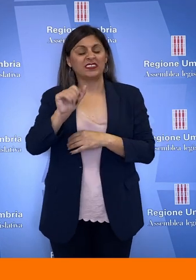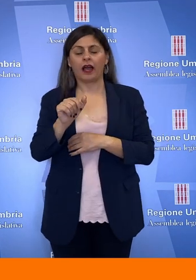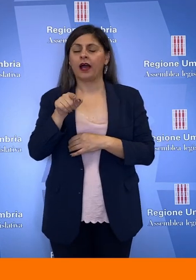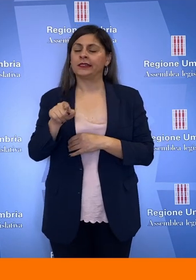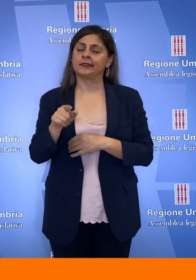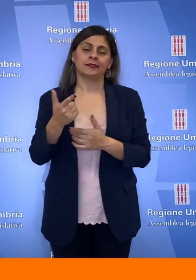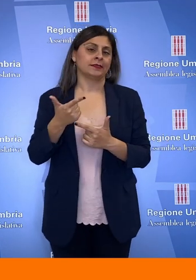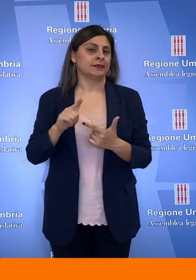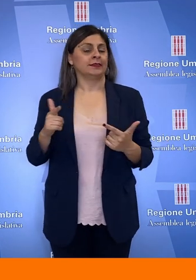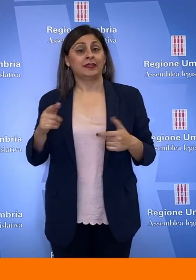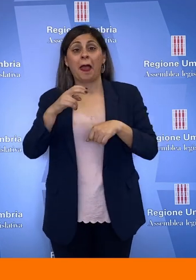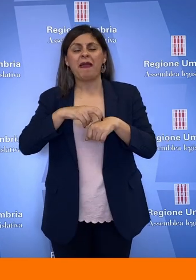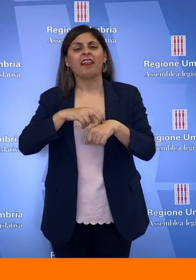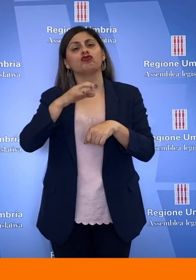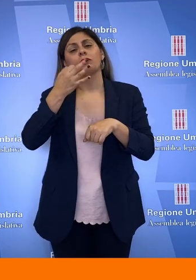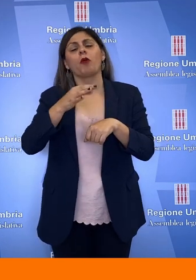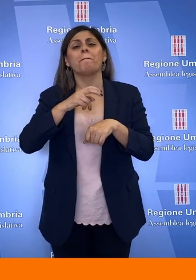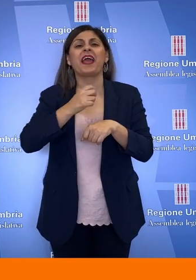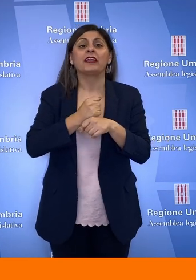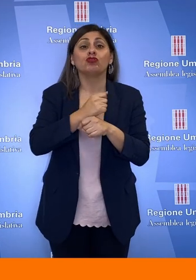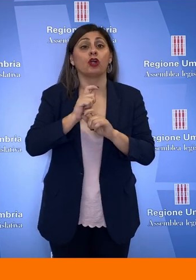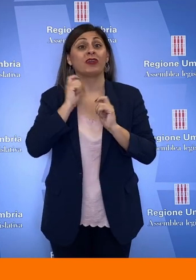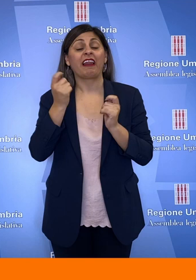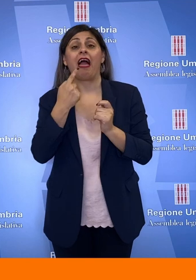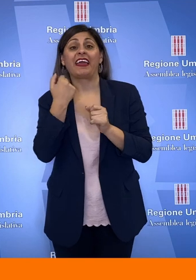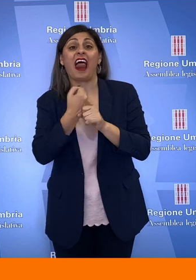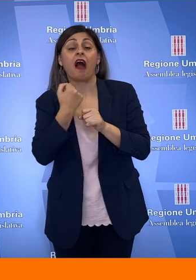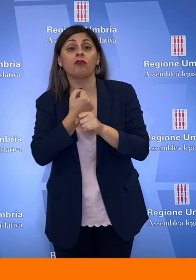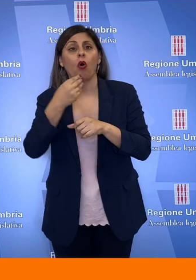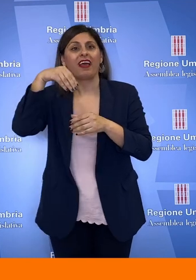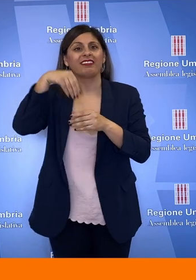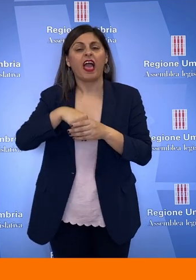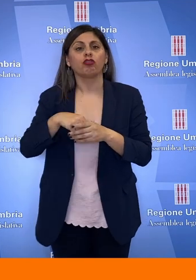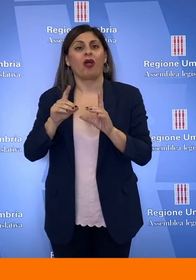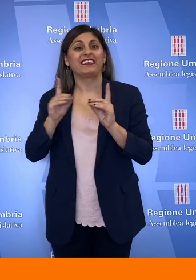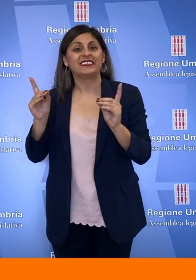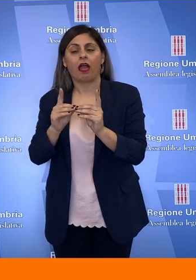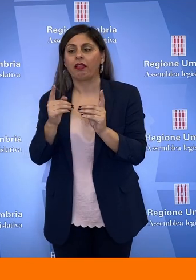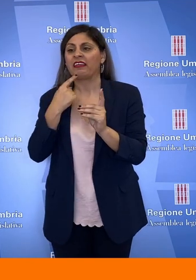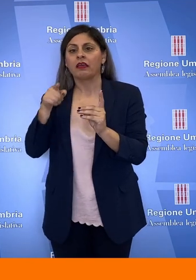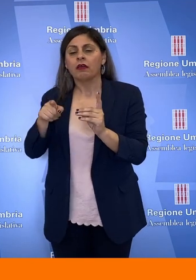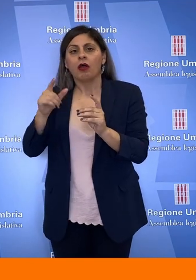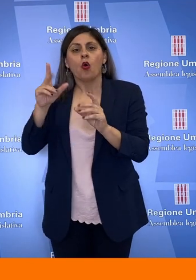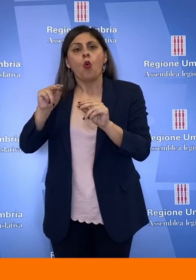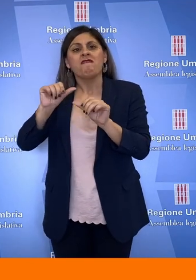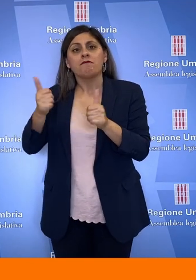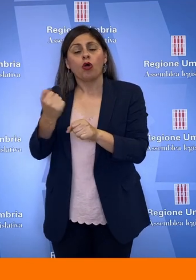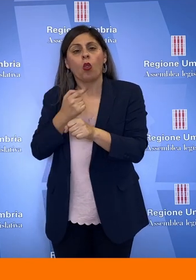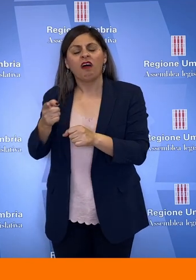è controproducente. I medici di medicina generale, chi lavora nei distretti, chi è chiamato al servizio nella nuova modalità, non